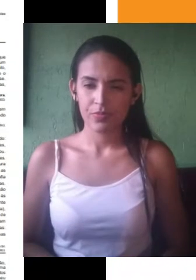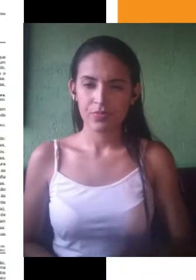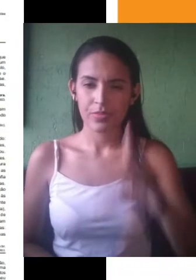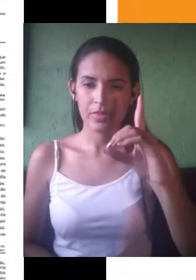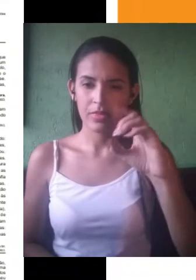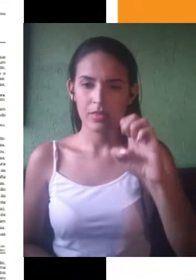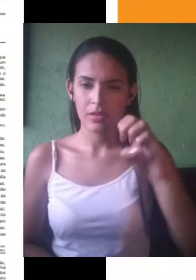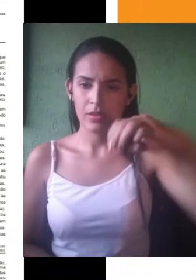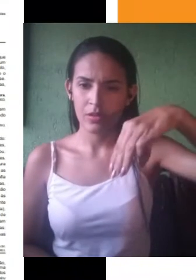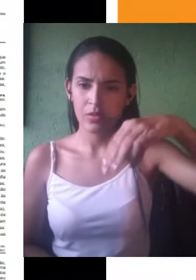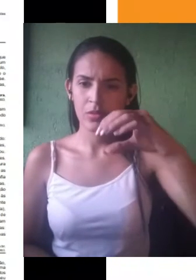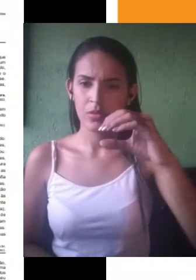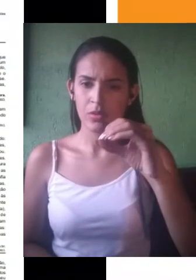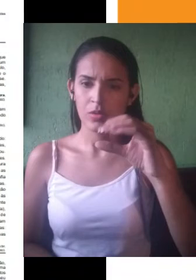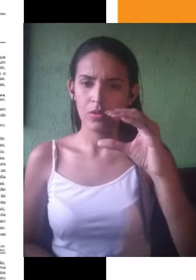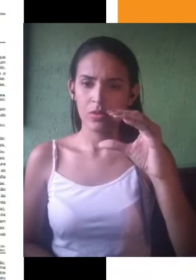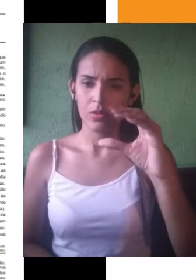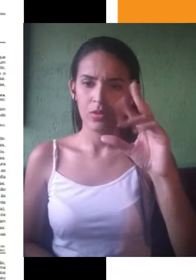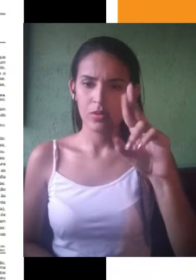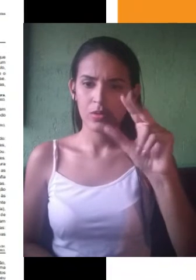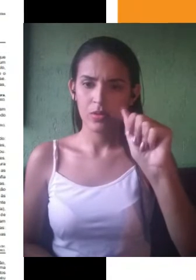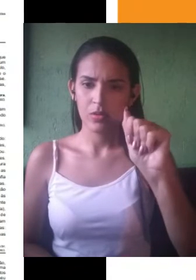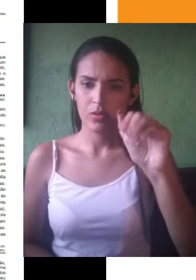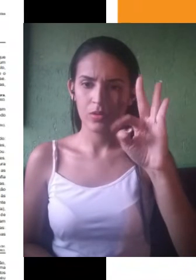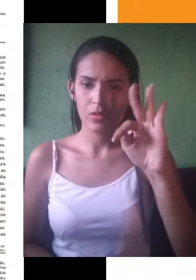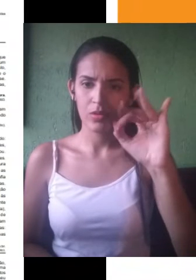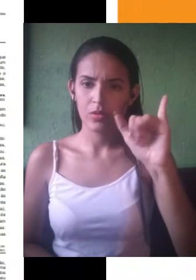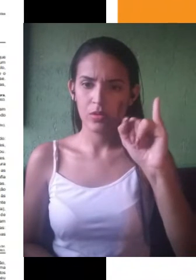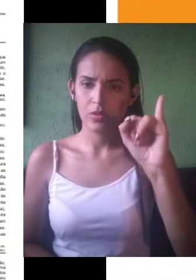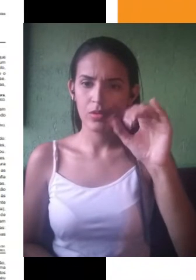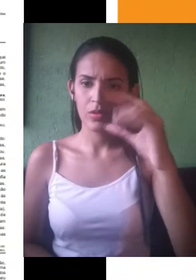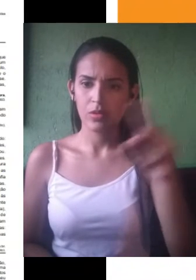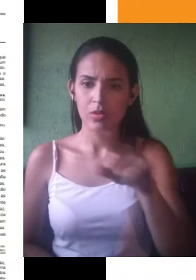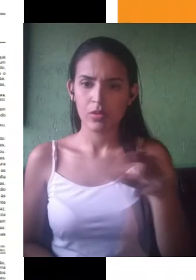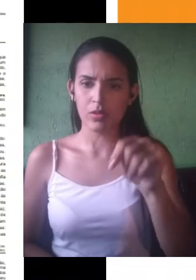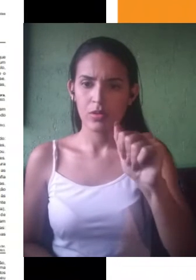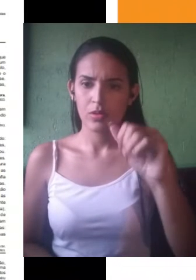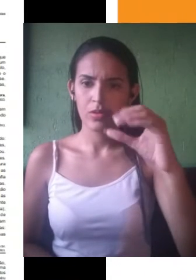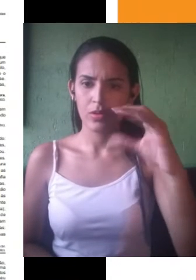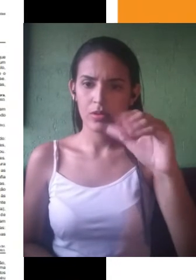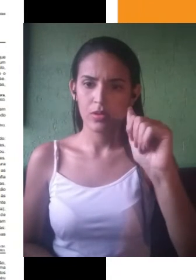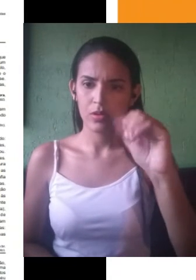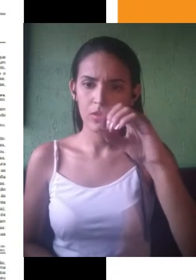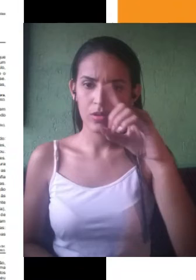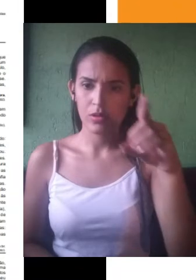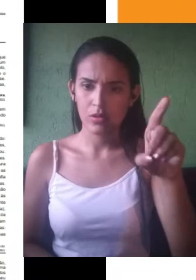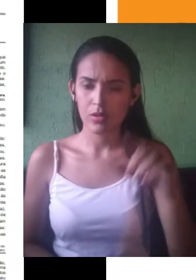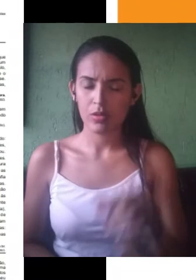Acesso ao Cinema no Brasil. Esse tema deixou alguns candidatos um pouco inseguros sobre